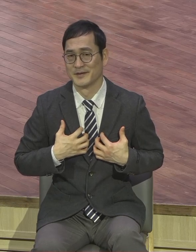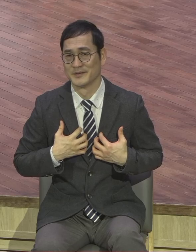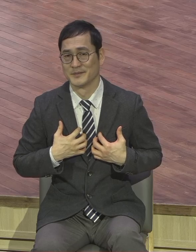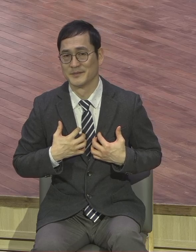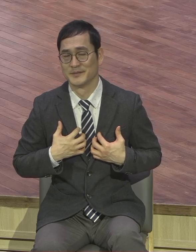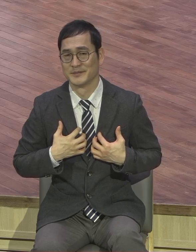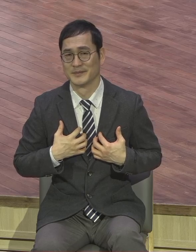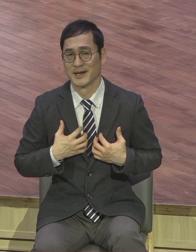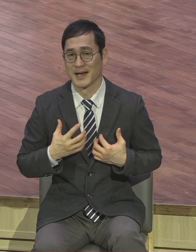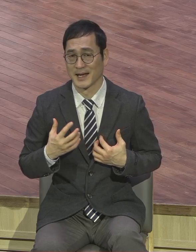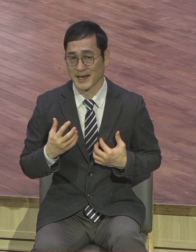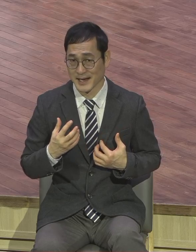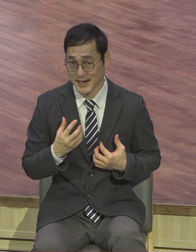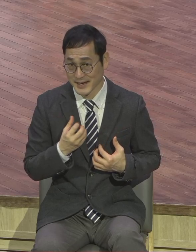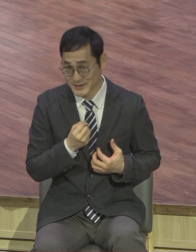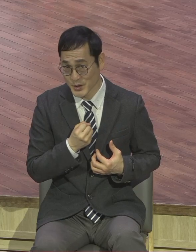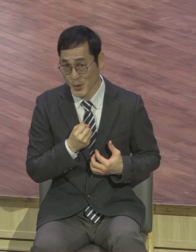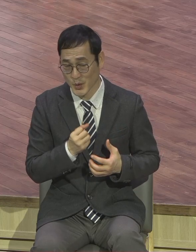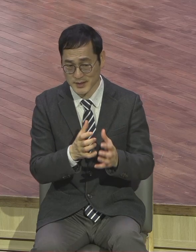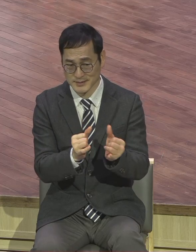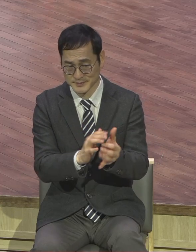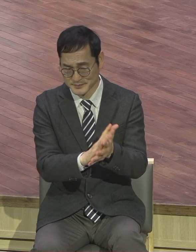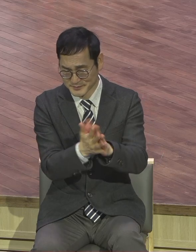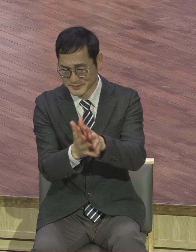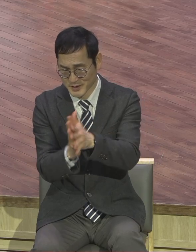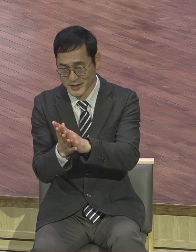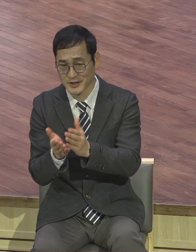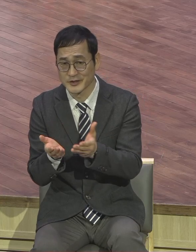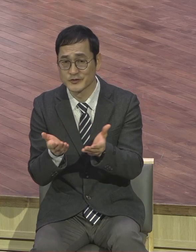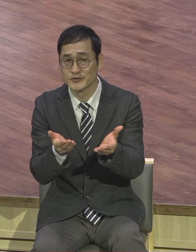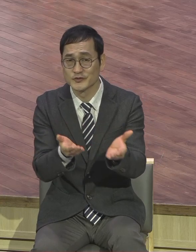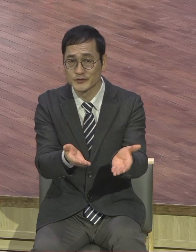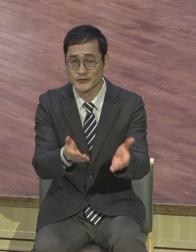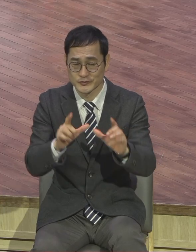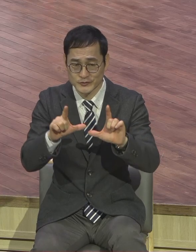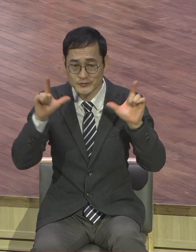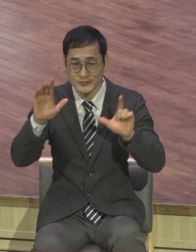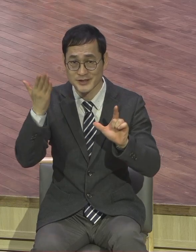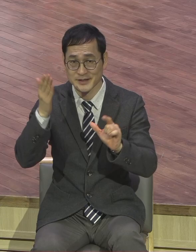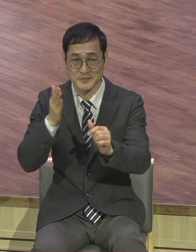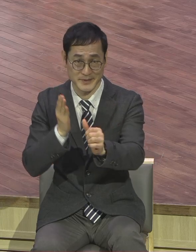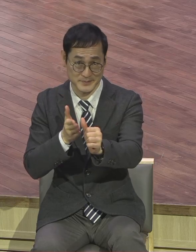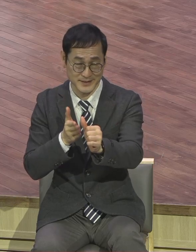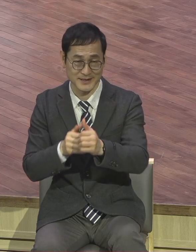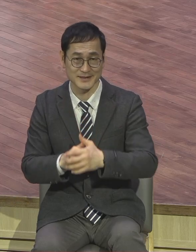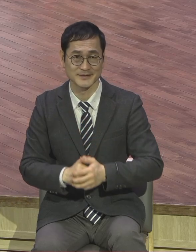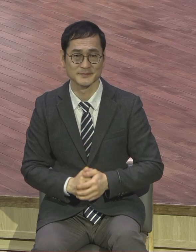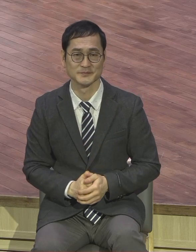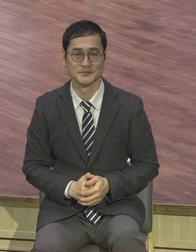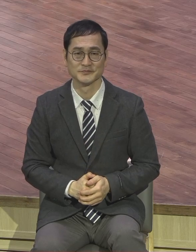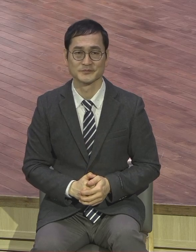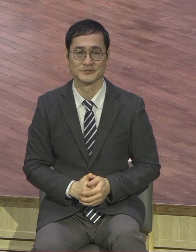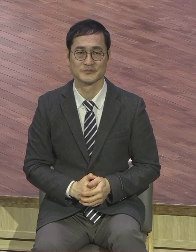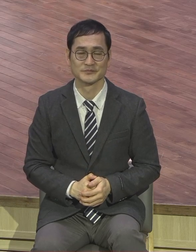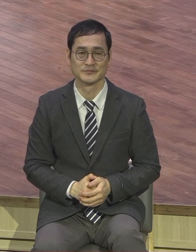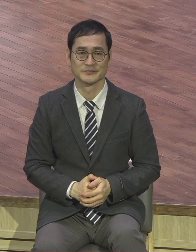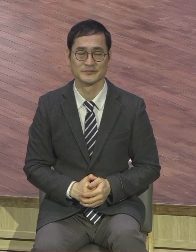변화의 주도자들로 당당히 서시기를 전문으로 축복합니다. 결론입니다. 지난주간에 북한에서